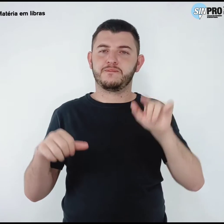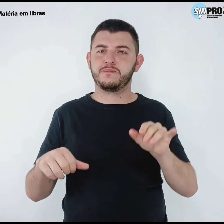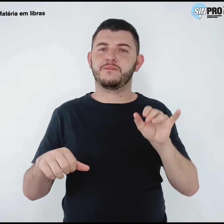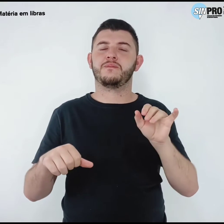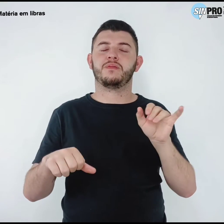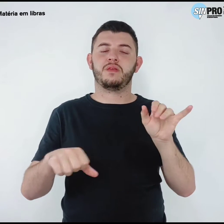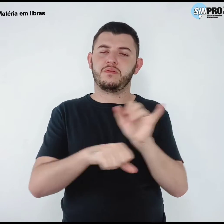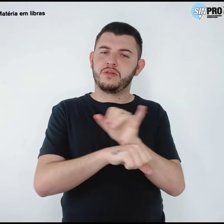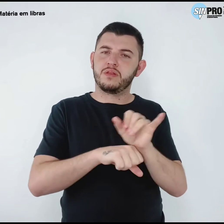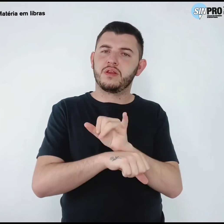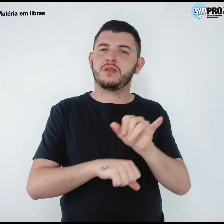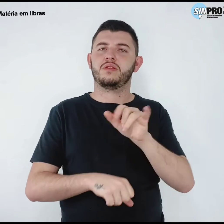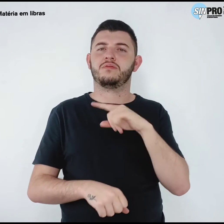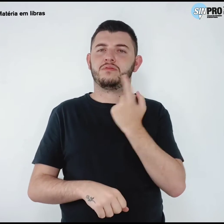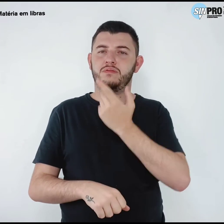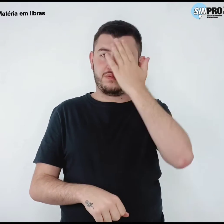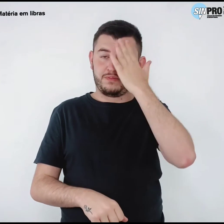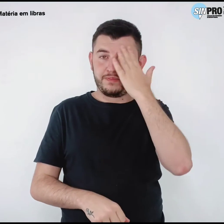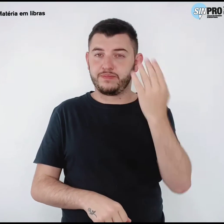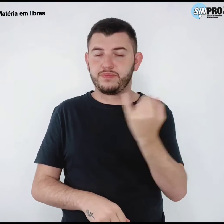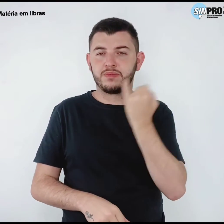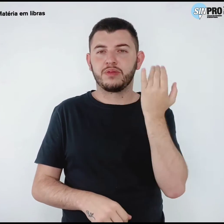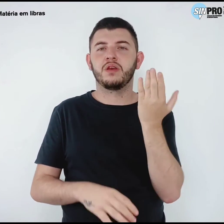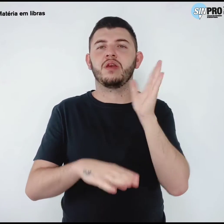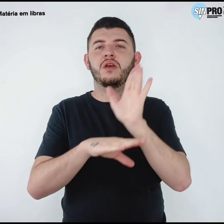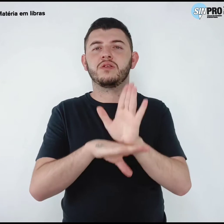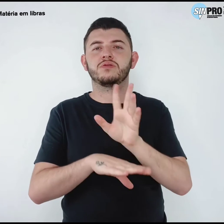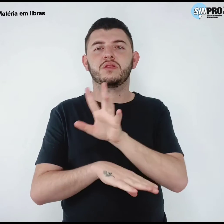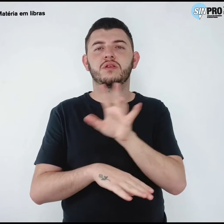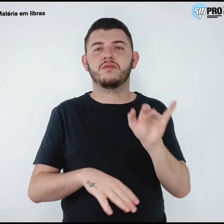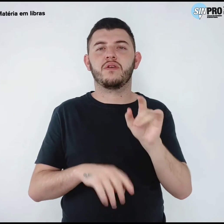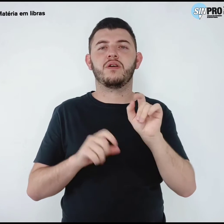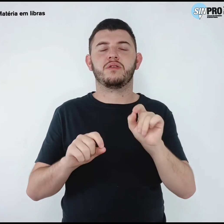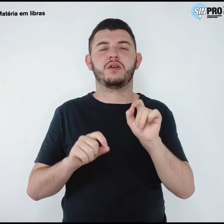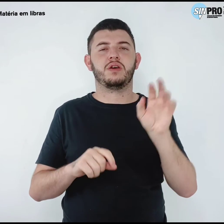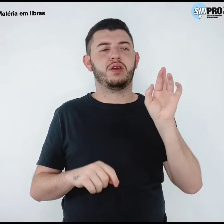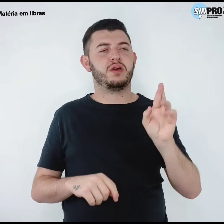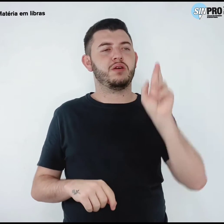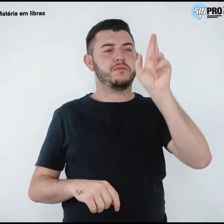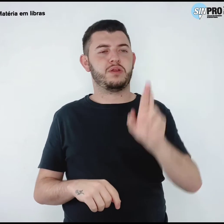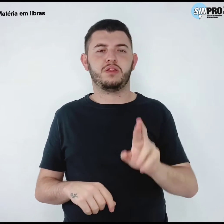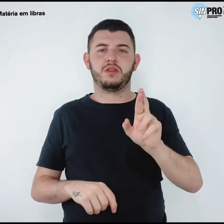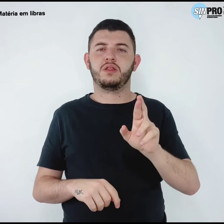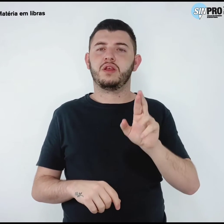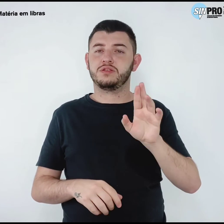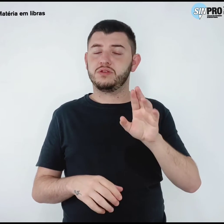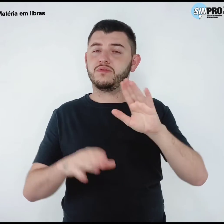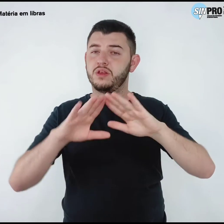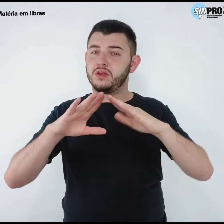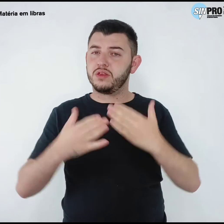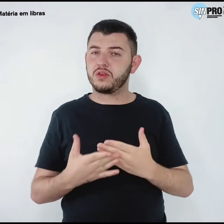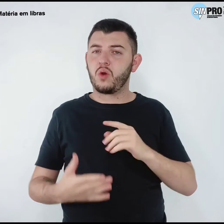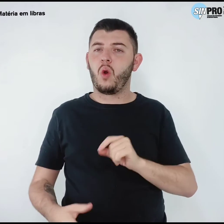estratégia importante para aumentar o nível de representatividade por escola,